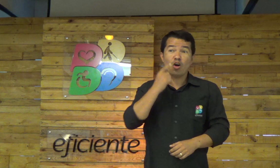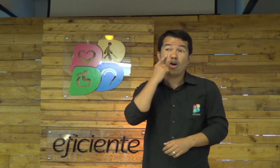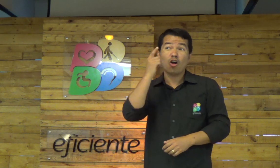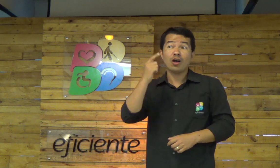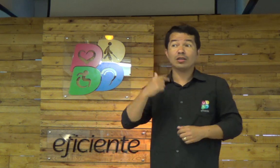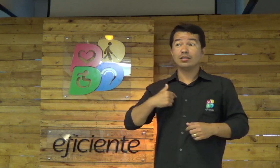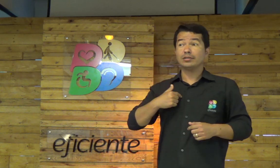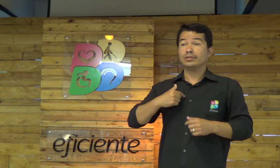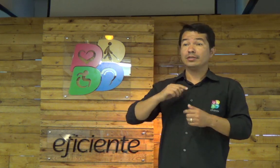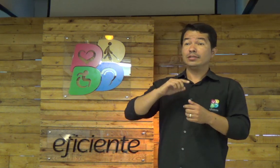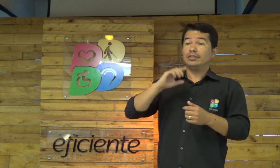costas.